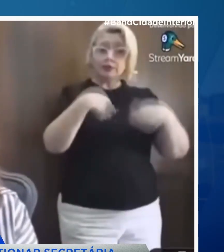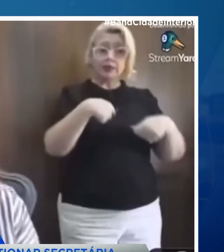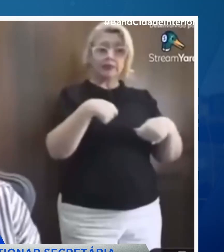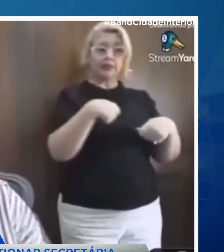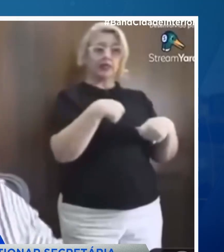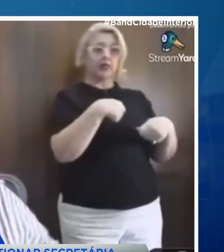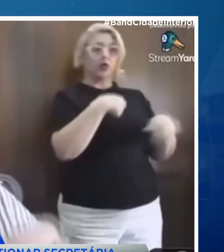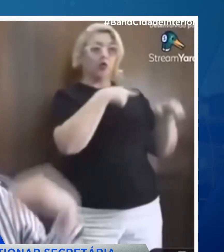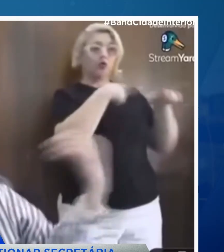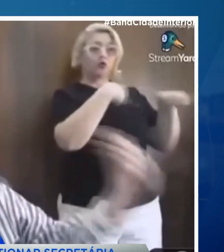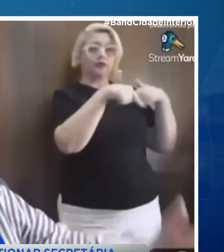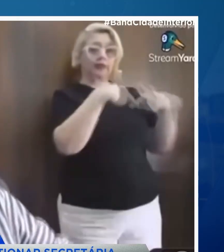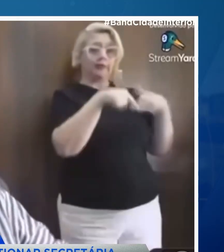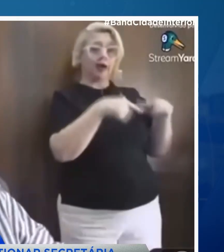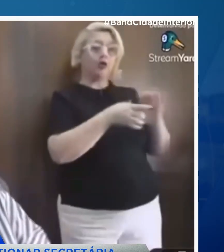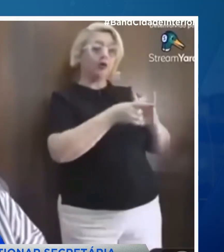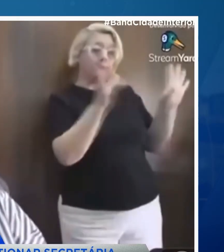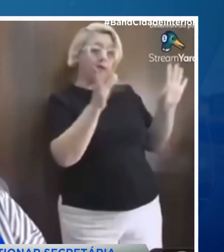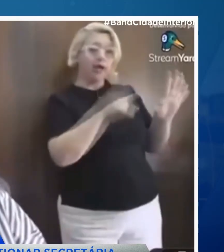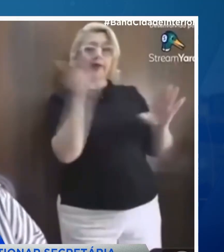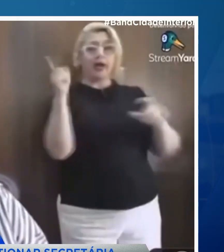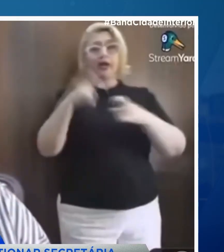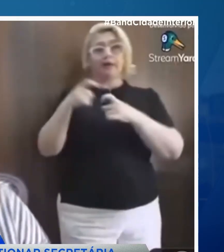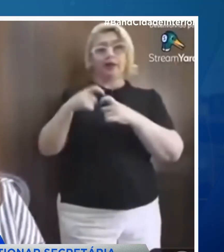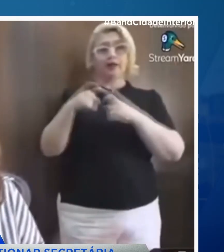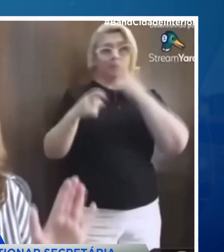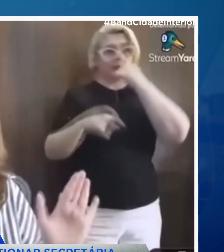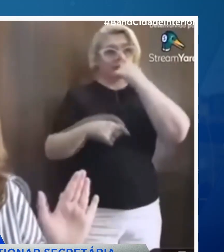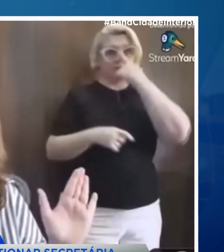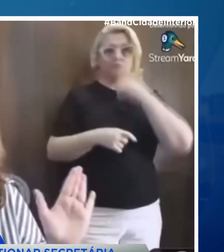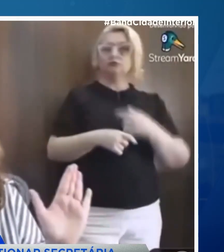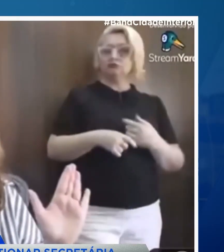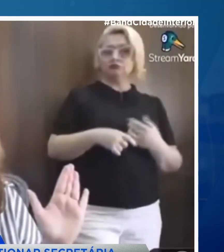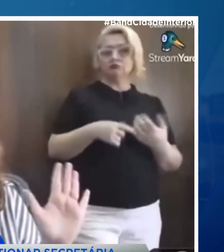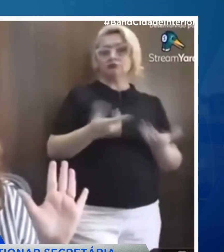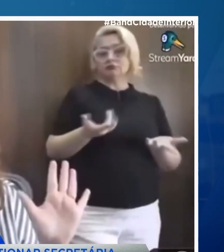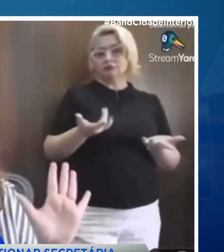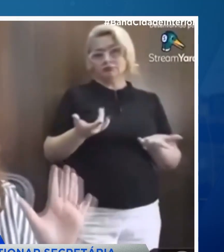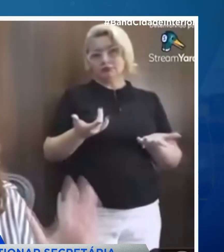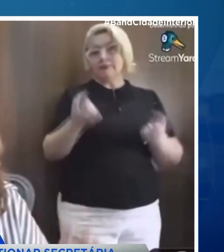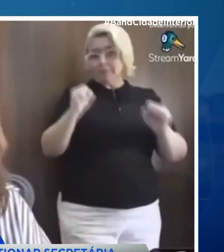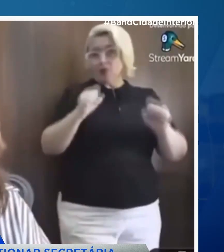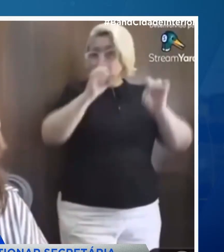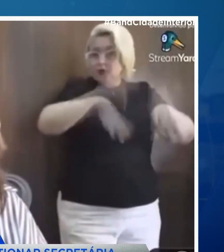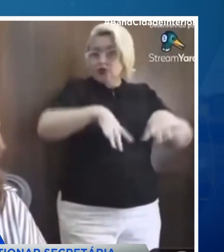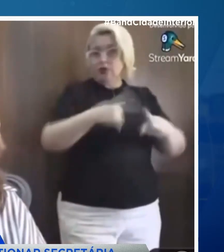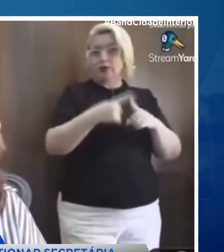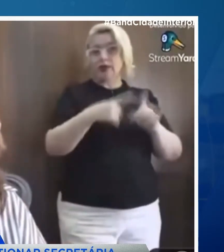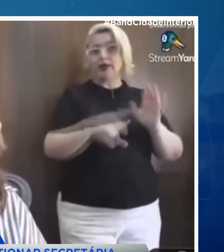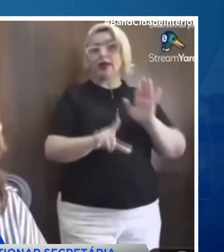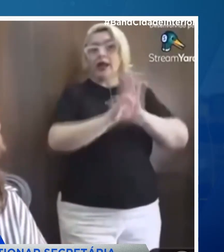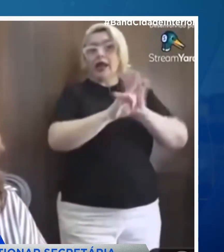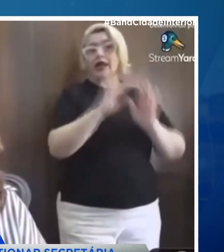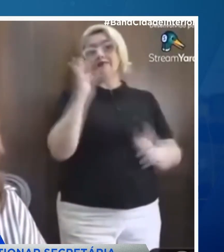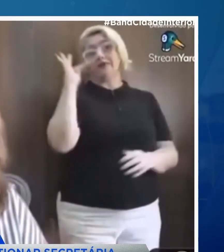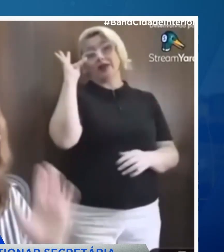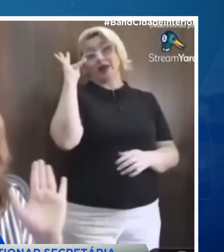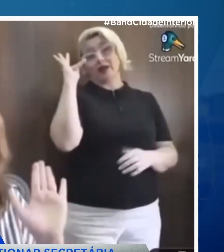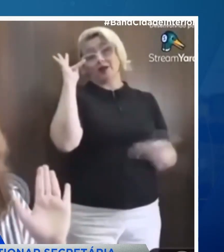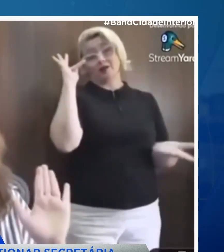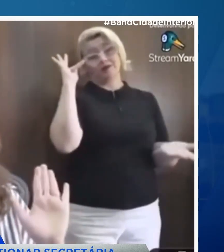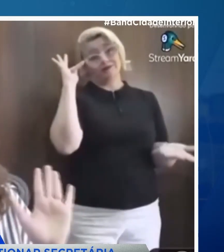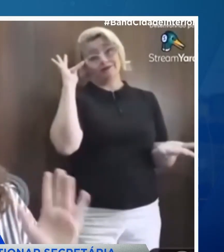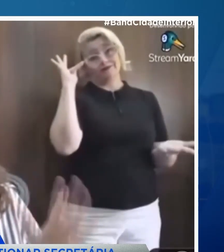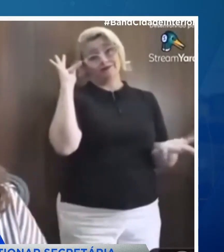assim, todos os servidores são informados do fim do contrato e que devem cumprir a carga horária normalmente até o final do mês de novembro.